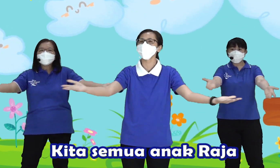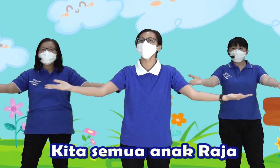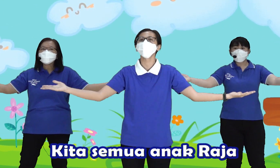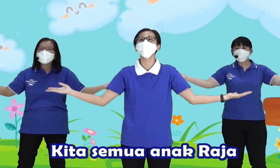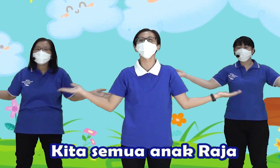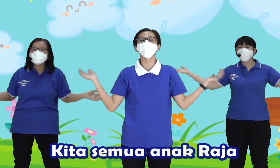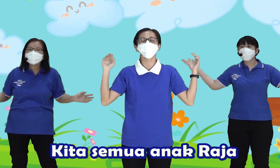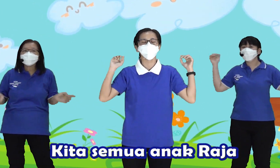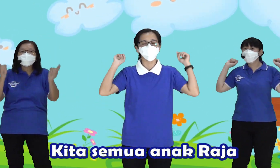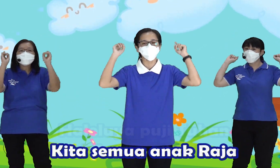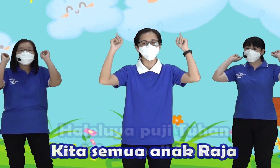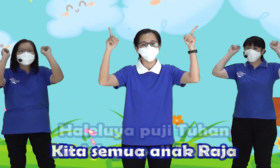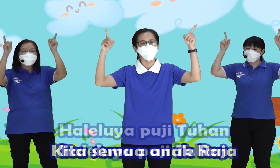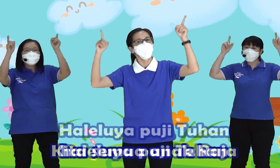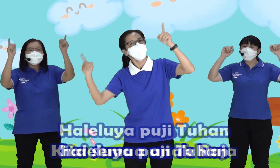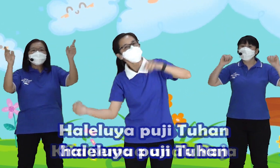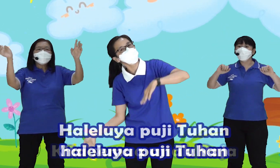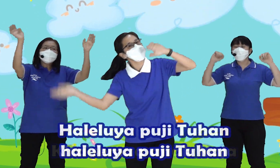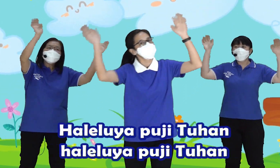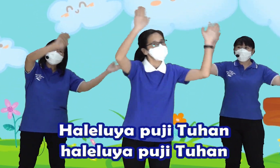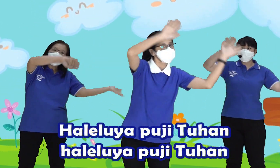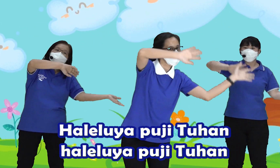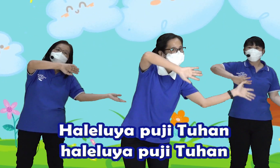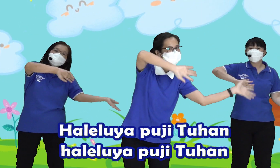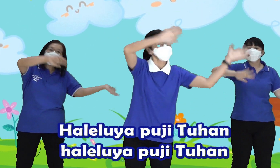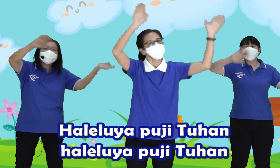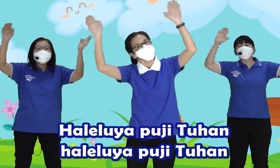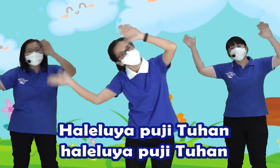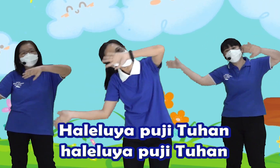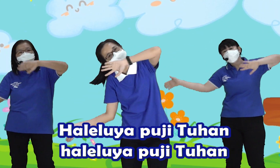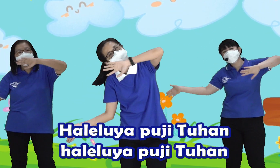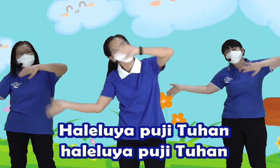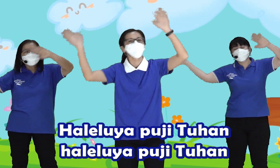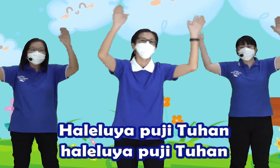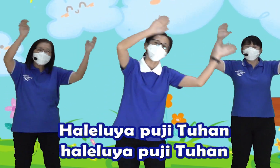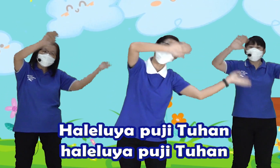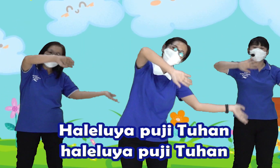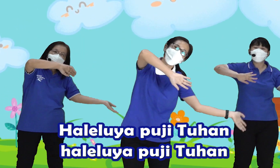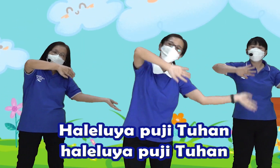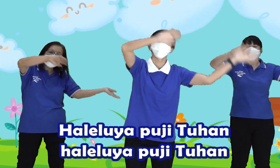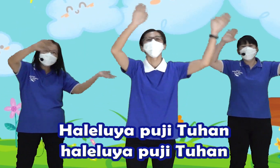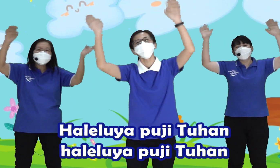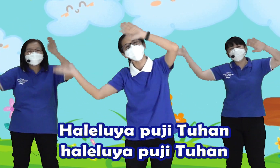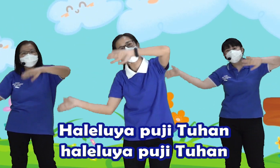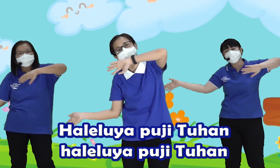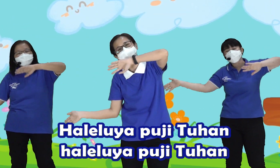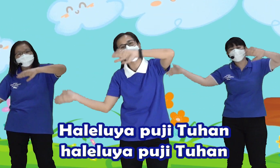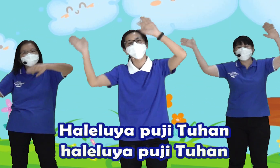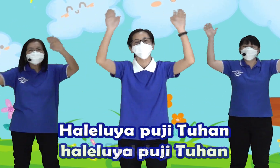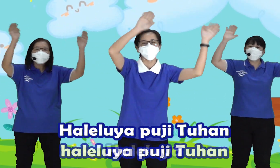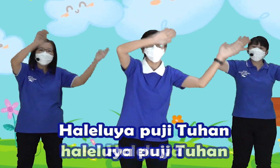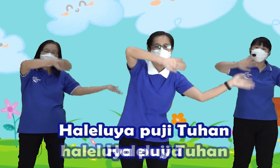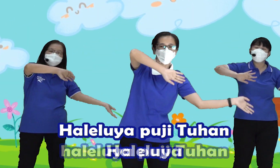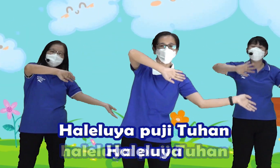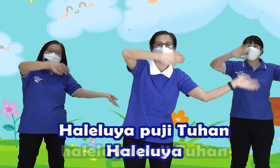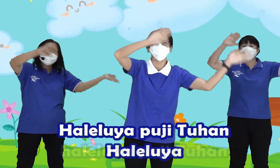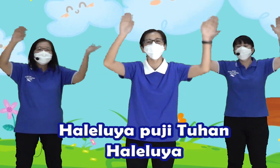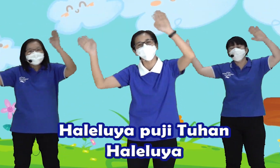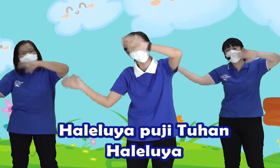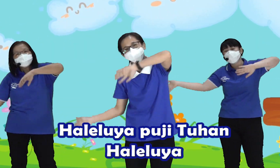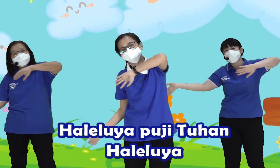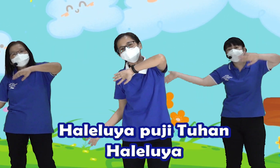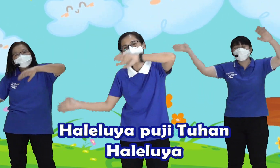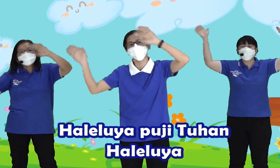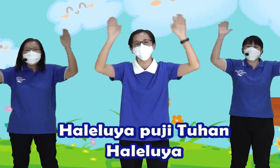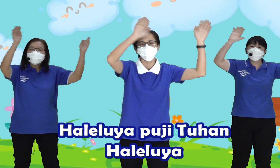Semua Anak Raja Hal Leluyah Puji Tuhan Hal Leluyah Puji Tuhan Hal